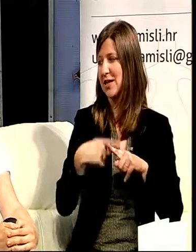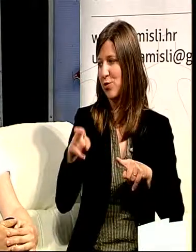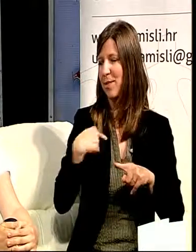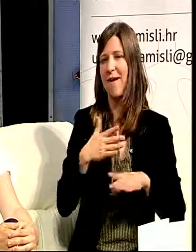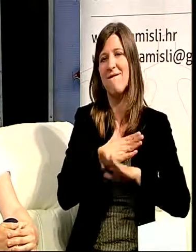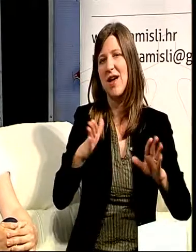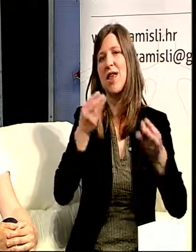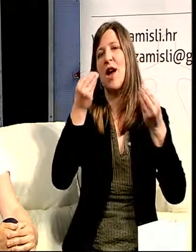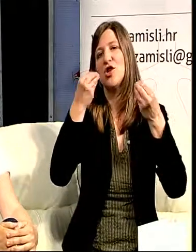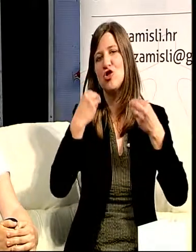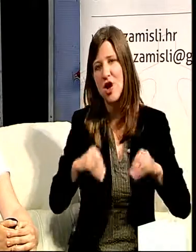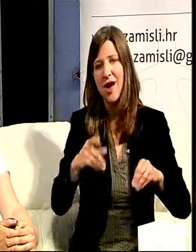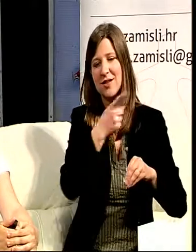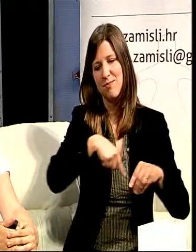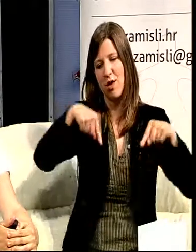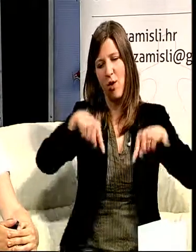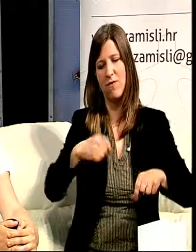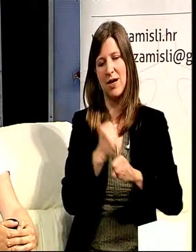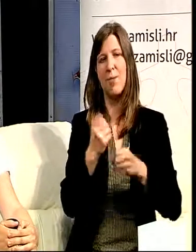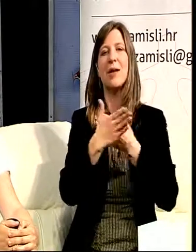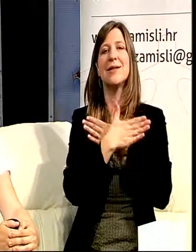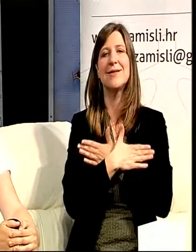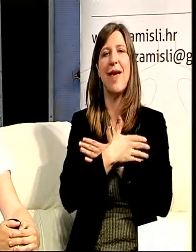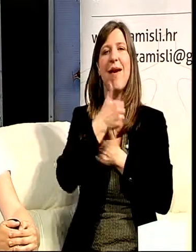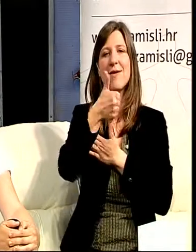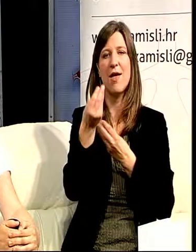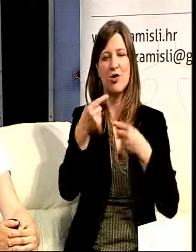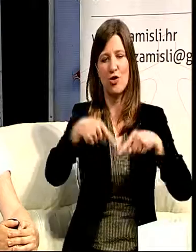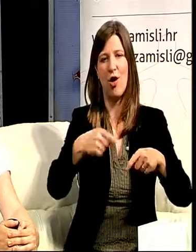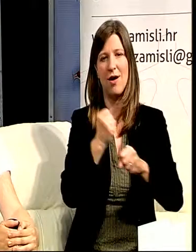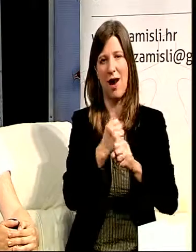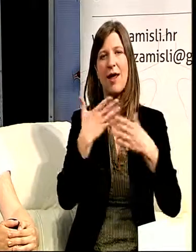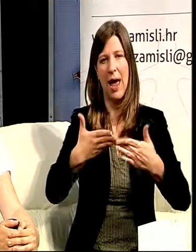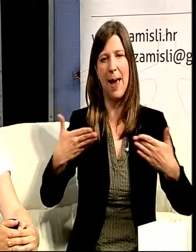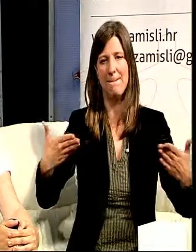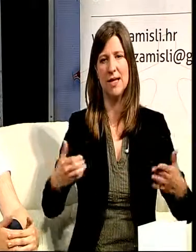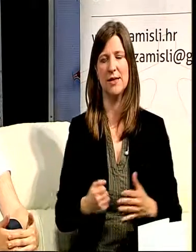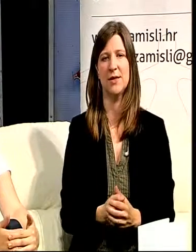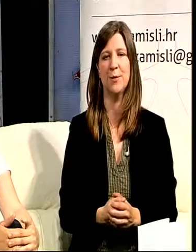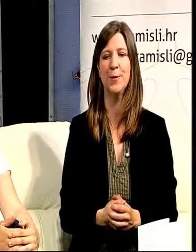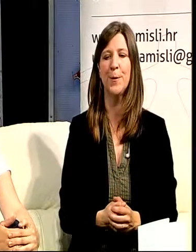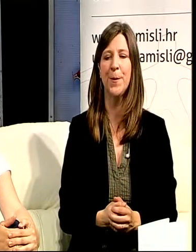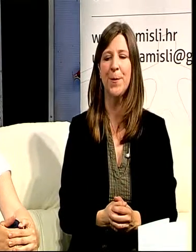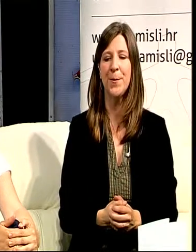u dijelu ovog što Z1 organizira. Naravno, ne nezahvalno,